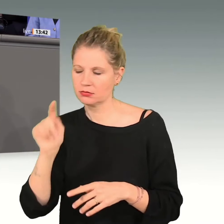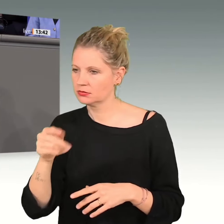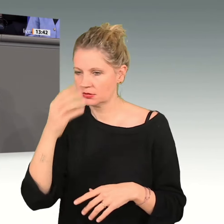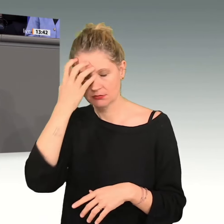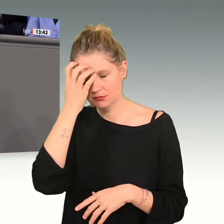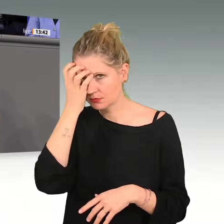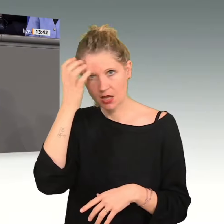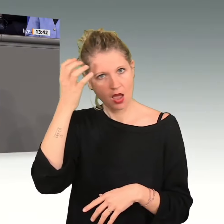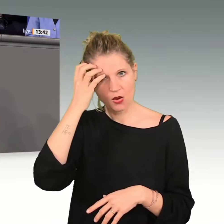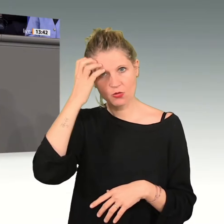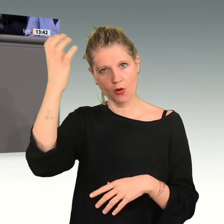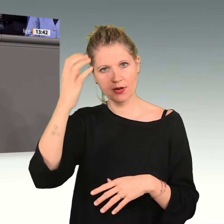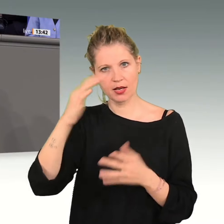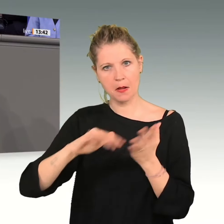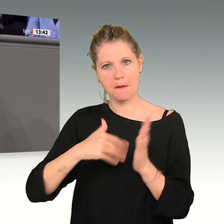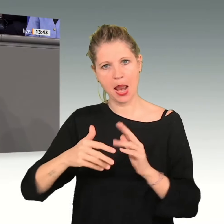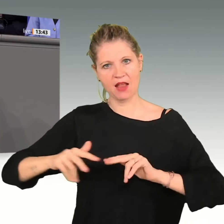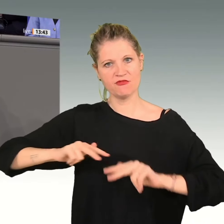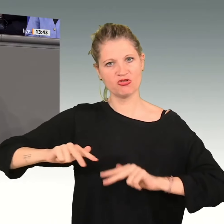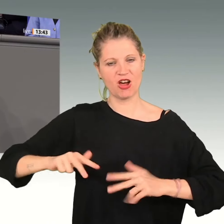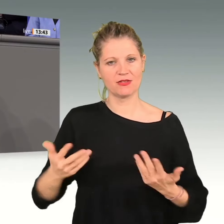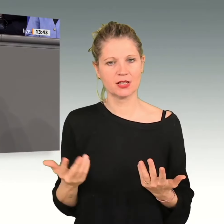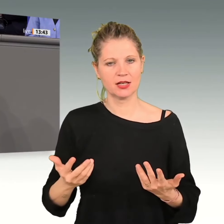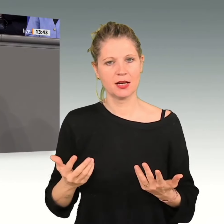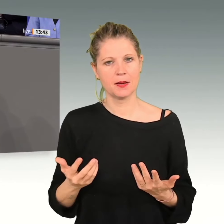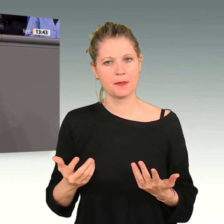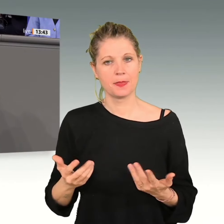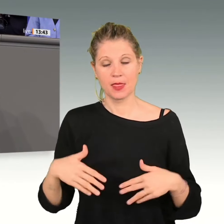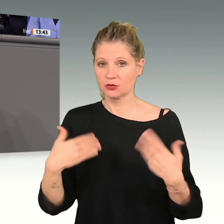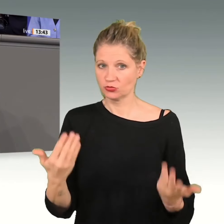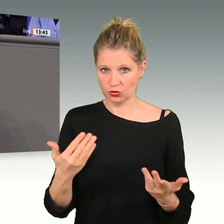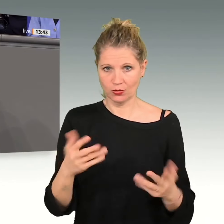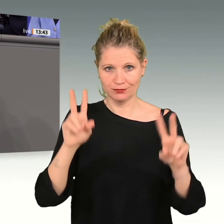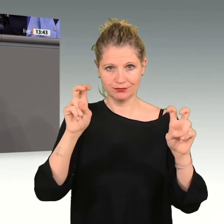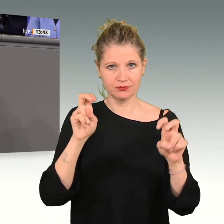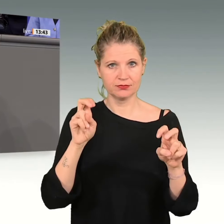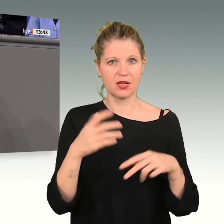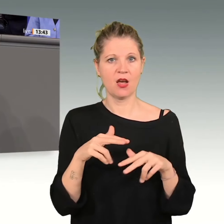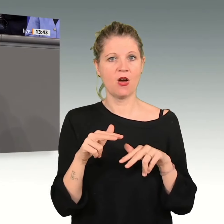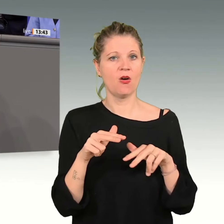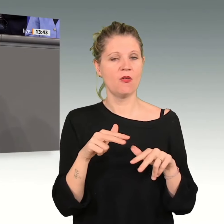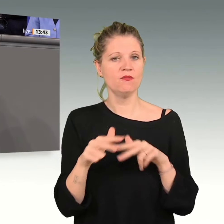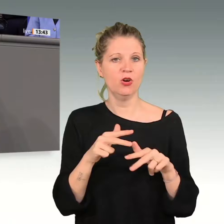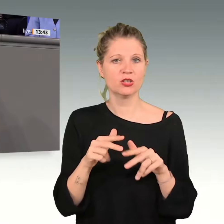König Planwirtschaft. So jedenfalls hat sie die Wirtschaftswoche treffend bezeichnet.